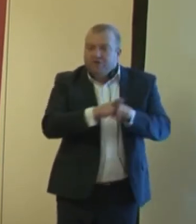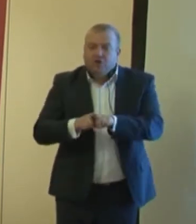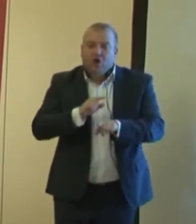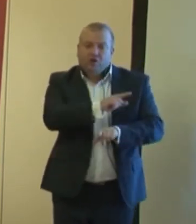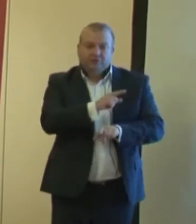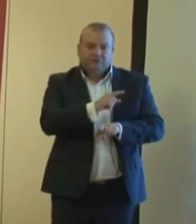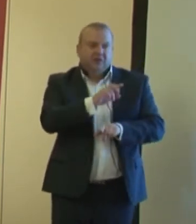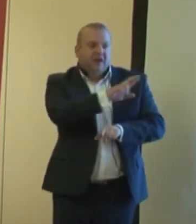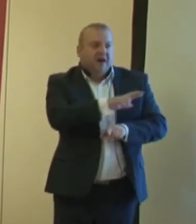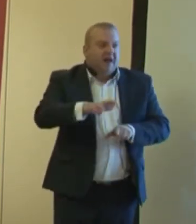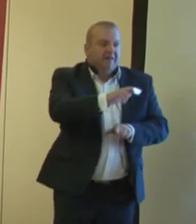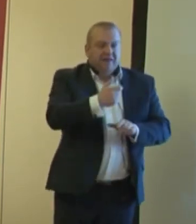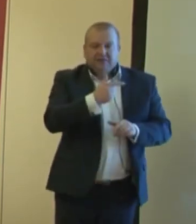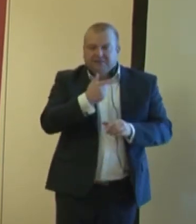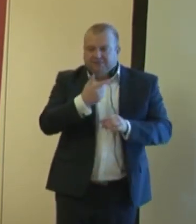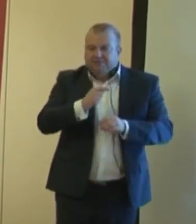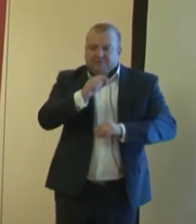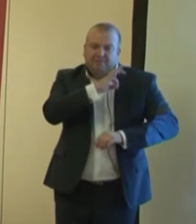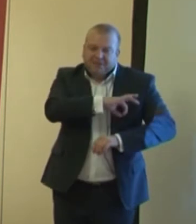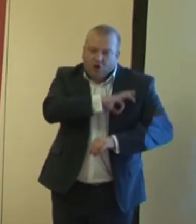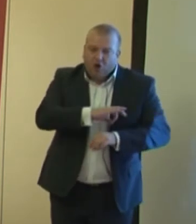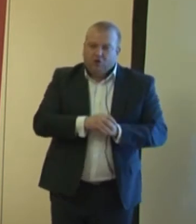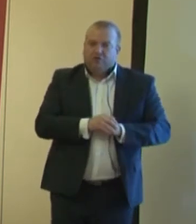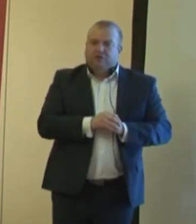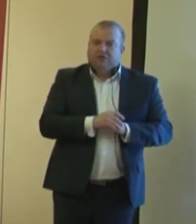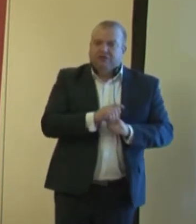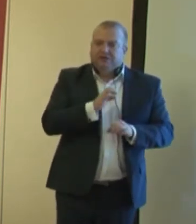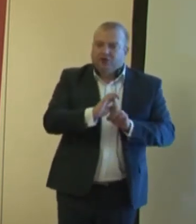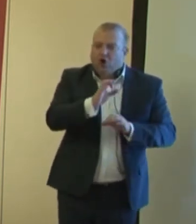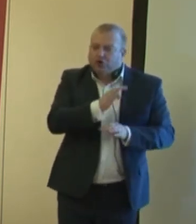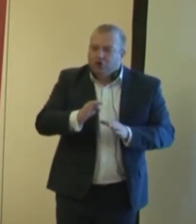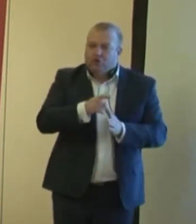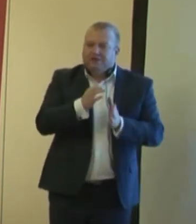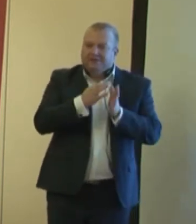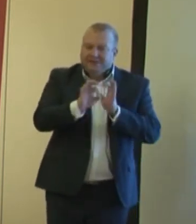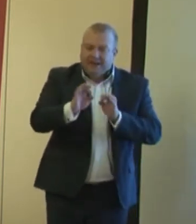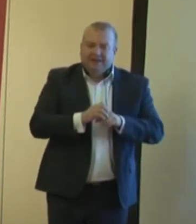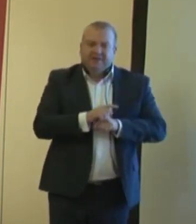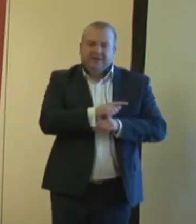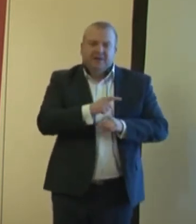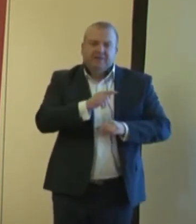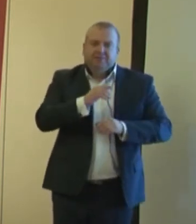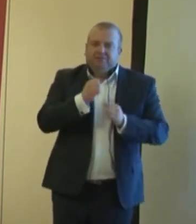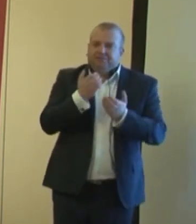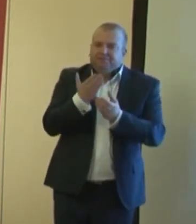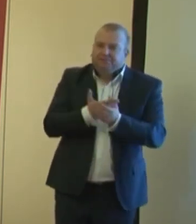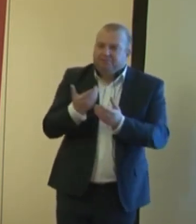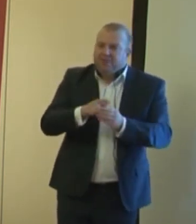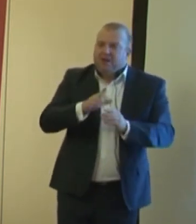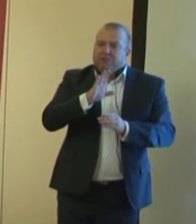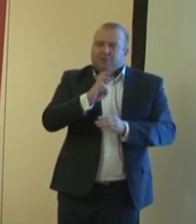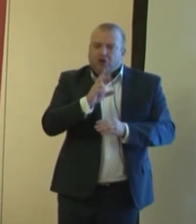psychologiczno-pedagogicznych, specjalnych ośrodków szkolno-wychowawczych, bibliotek pedagogicznych, ośrodków doskonalenia